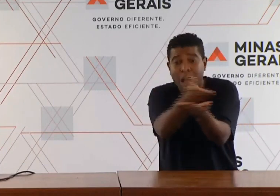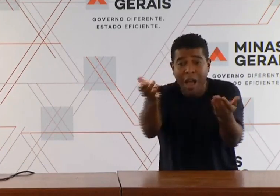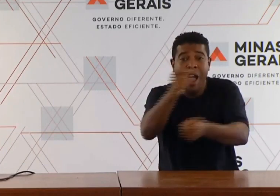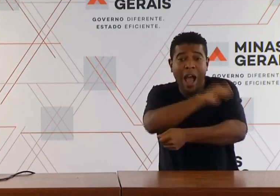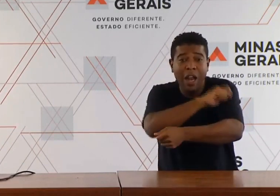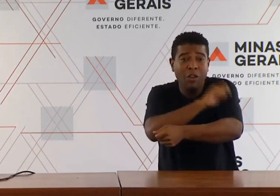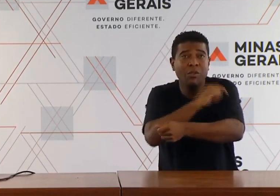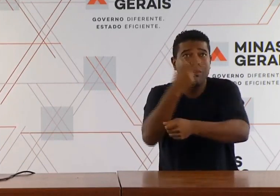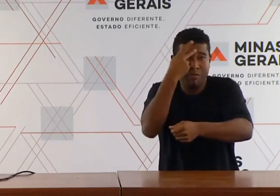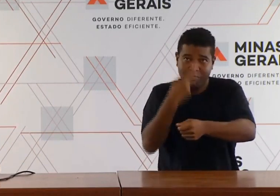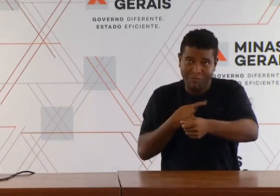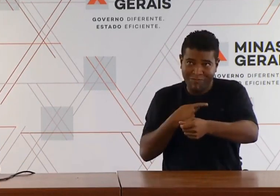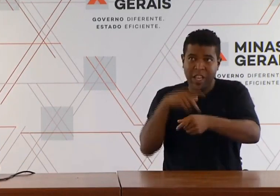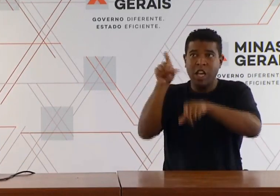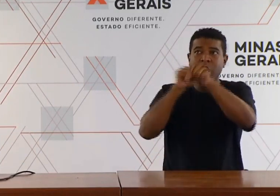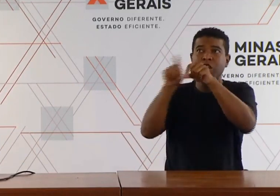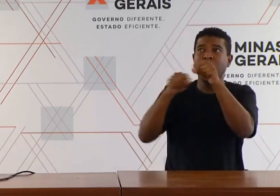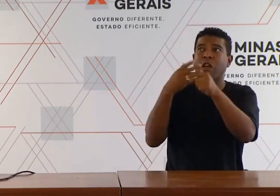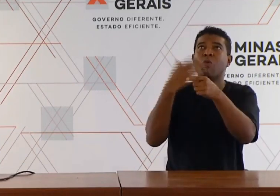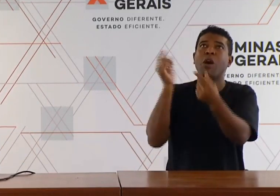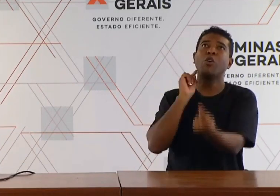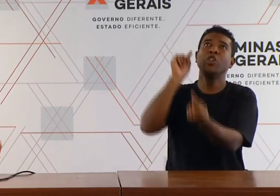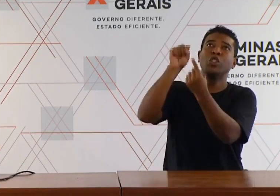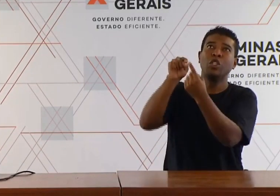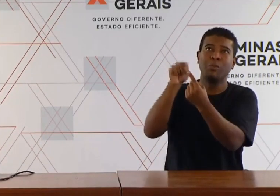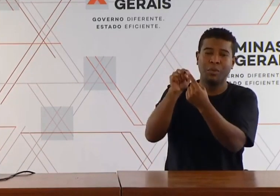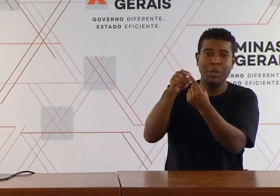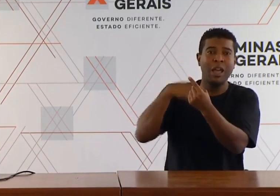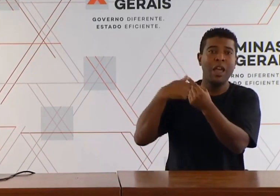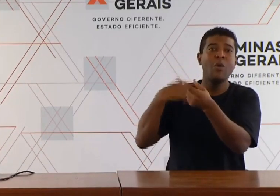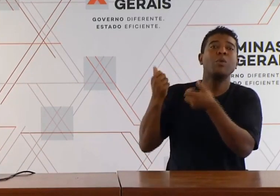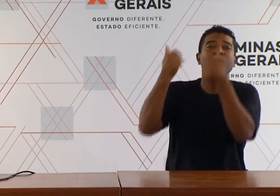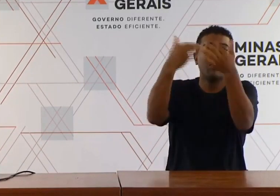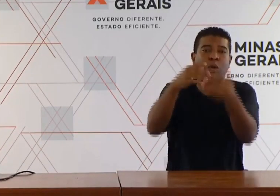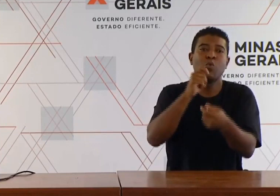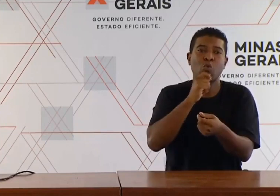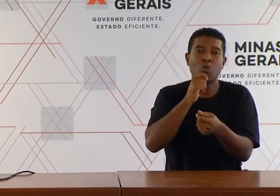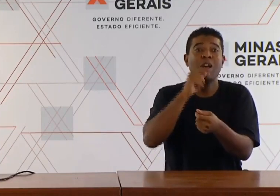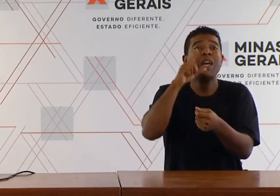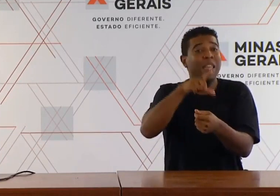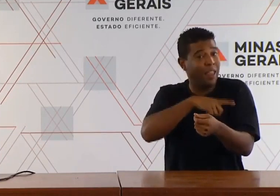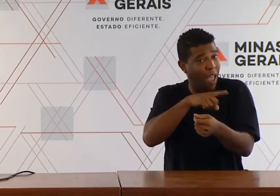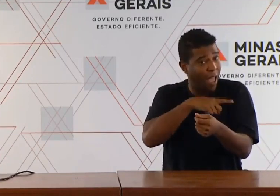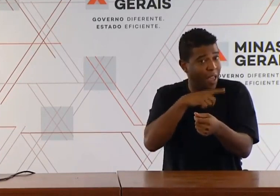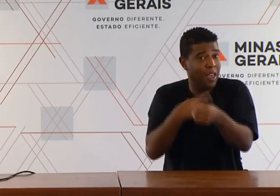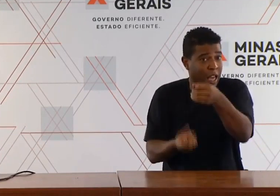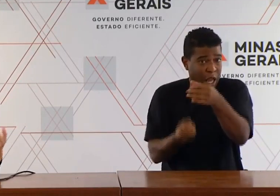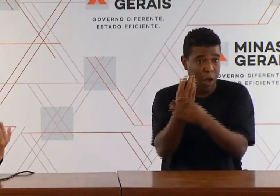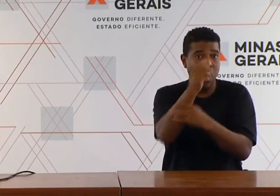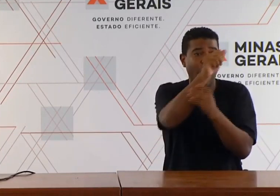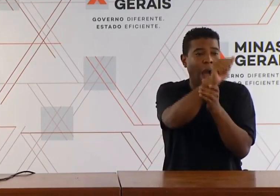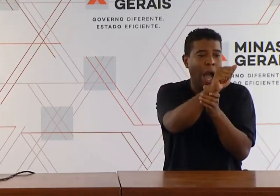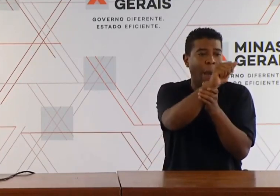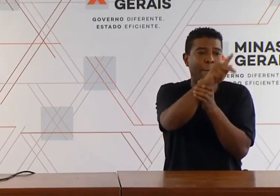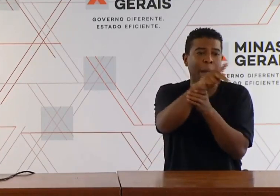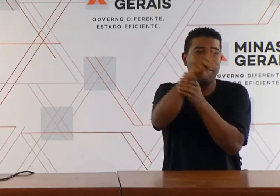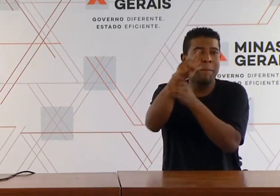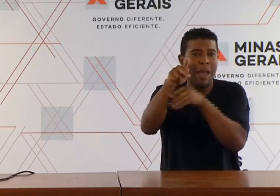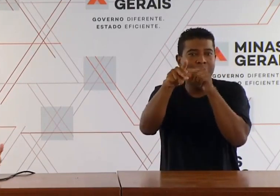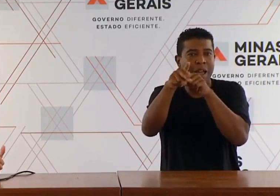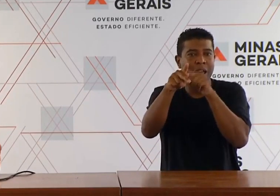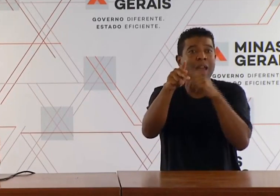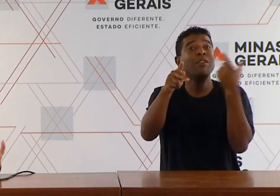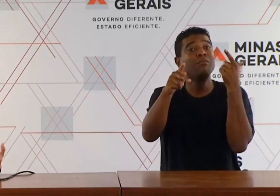você, para si. O ponto que eu acho que não coloquei, o nosso aplicativo para celular, ele vai ter a navegação patrocinada integralmente